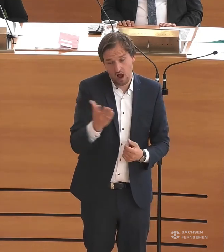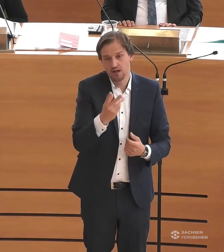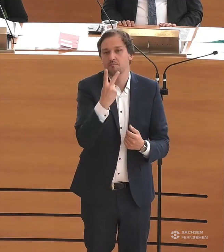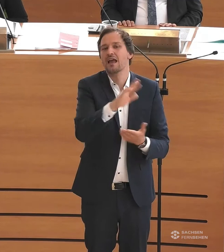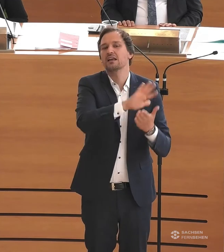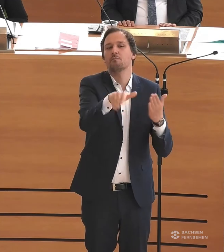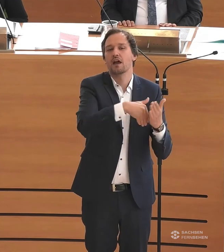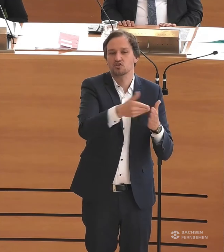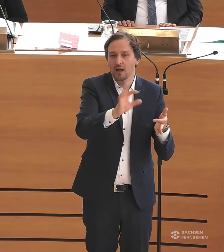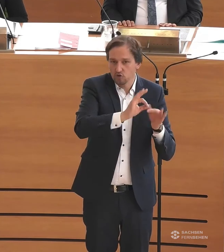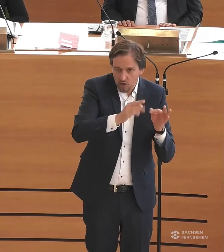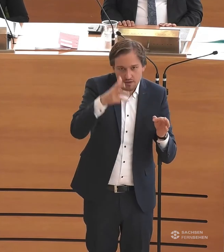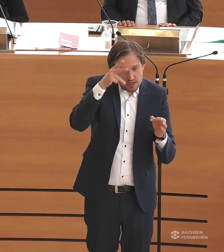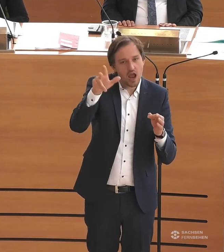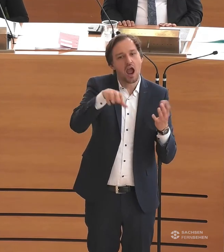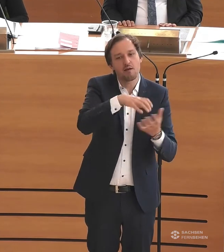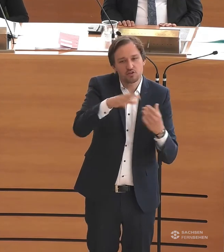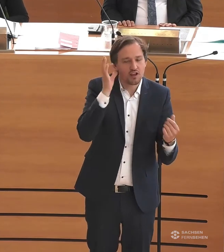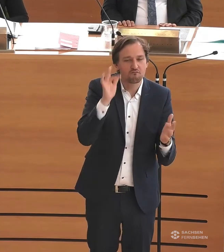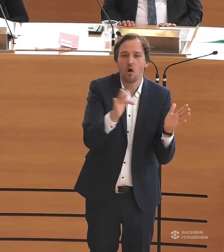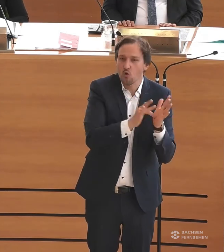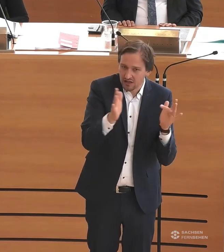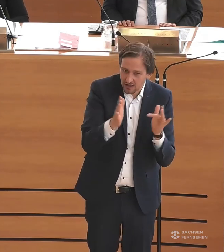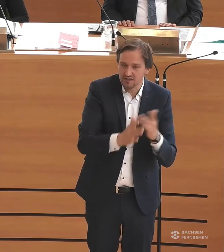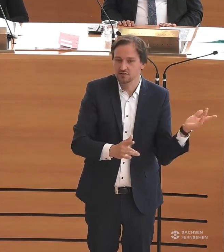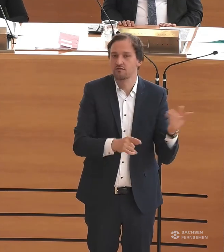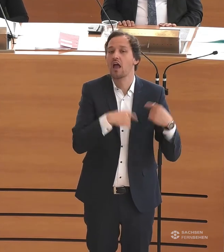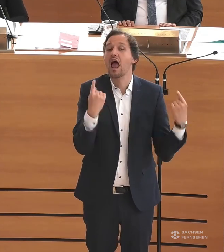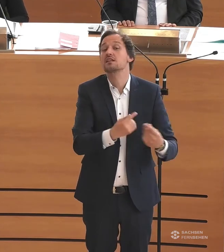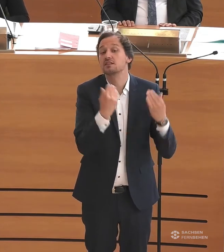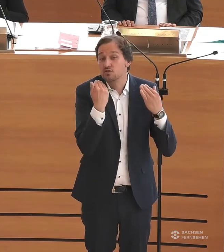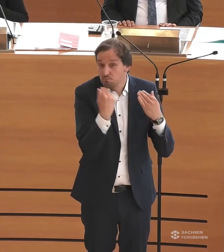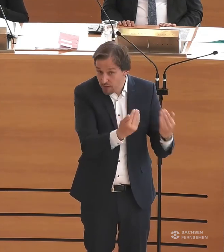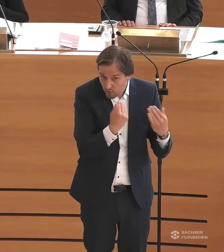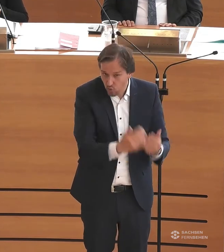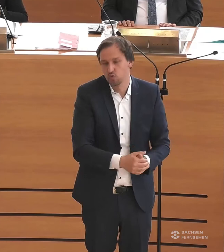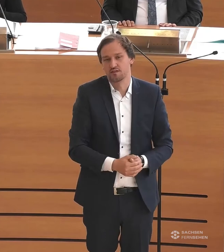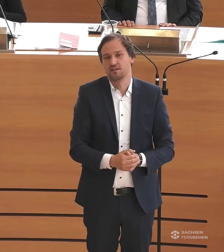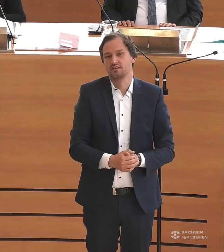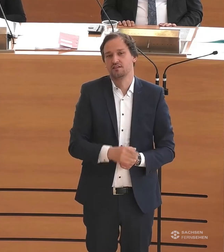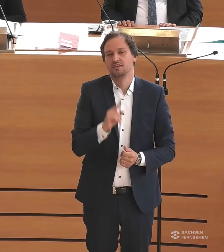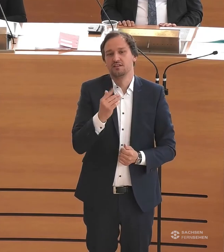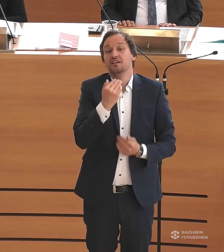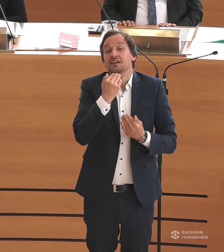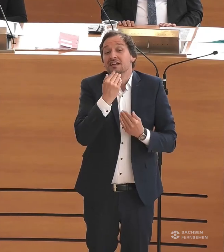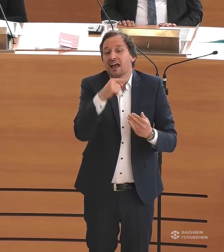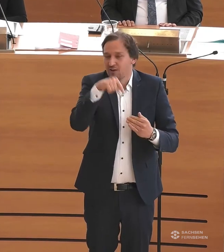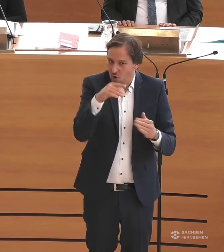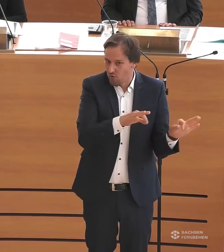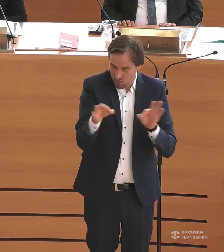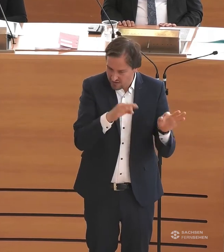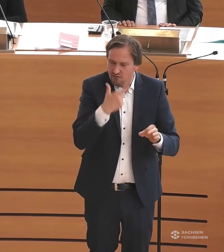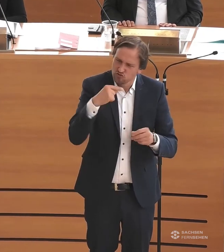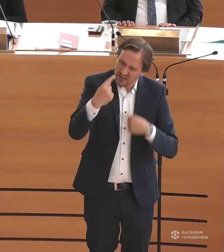Gebärdendolmetscher, Mischke und Frau Christoph, die ich ganz herzlich noch einmal begrüße und ganz herzlich mich dafür bedanke, dass Sie das heute machen, dass Sie immer